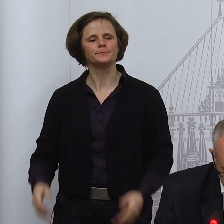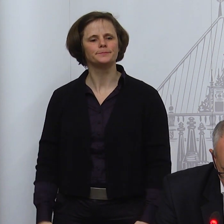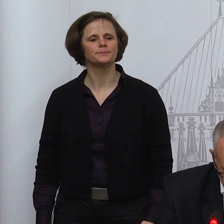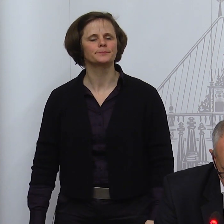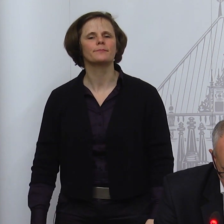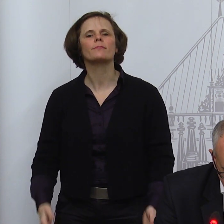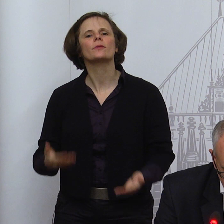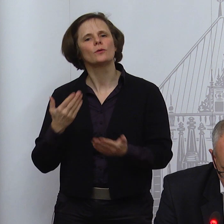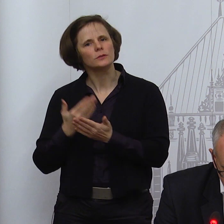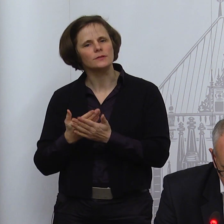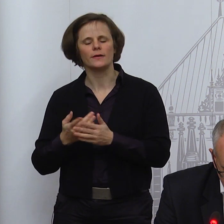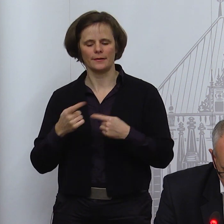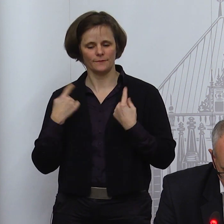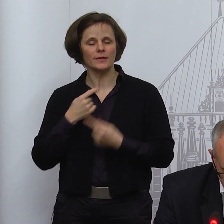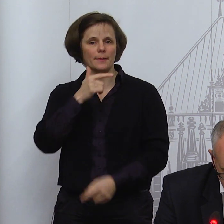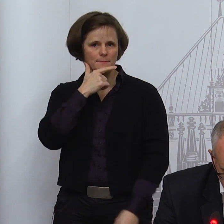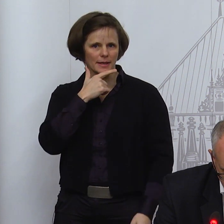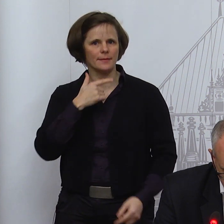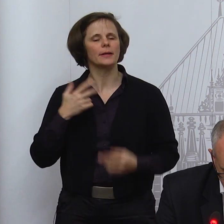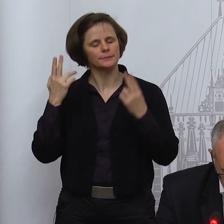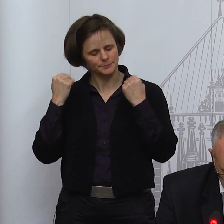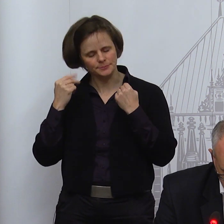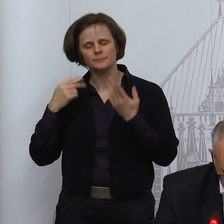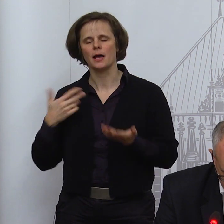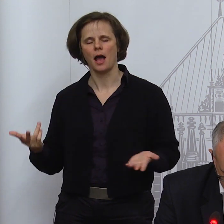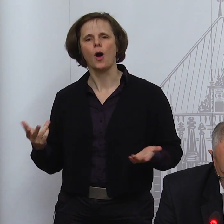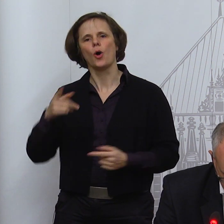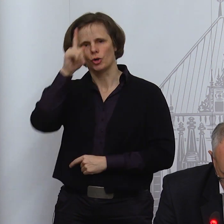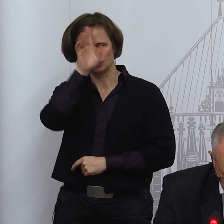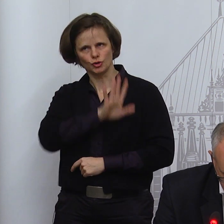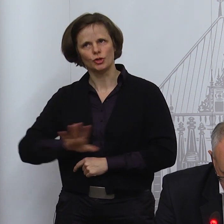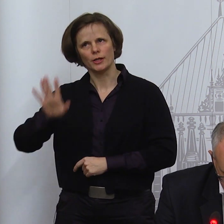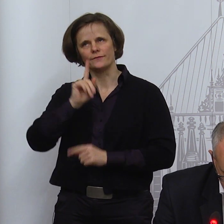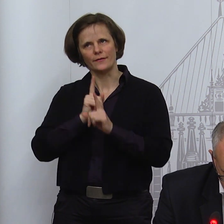Und wie immer werden wir da als Bremen uns auch bundestreu verhalten.